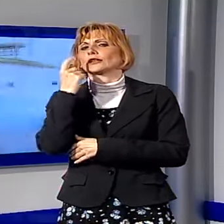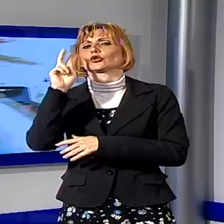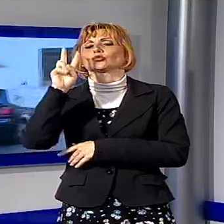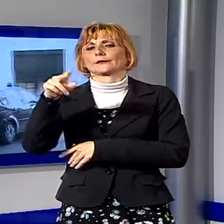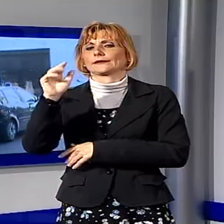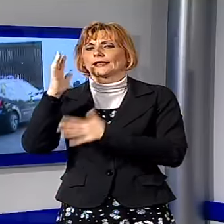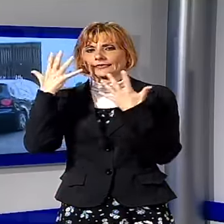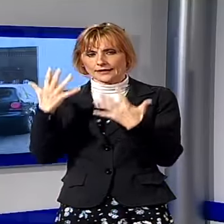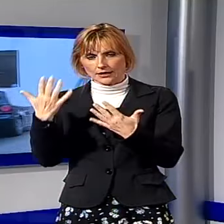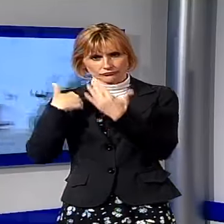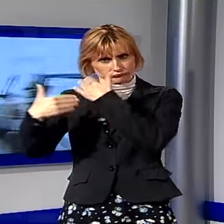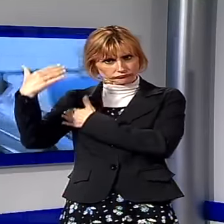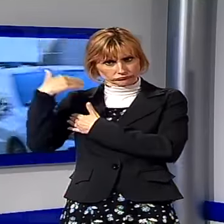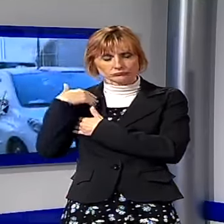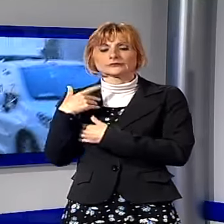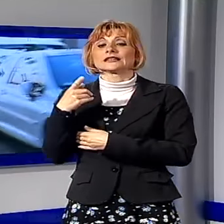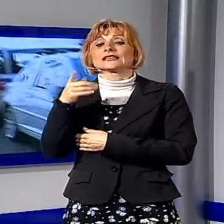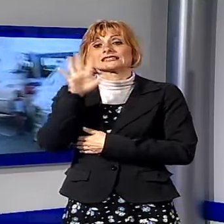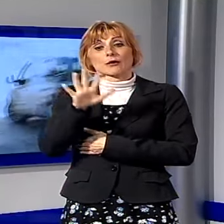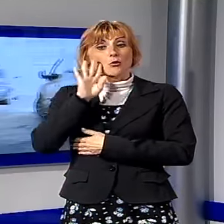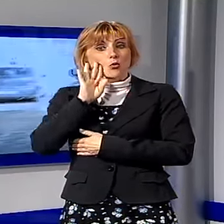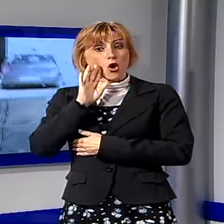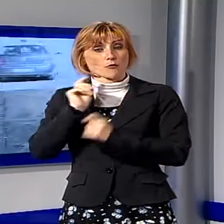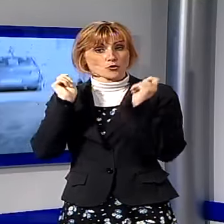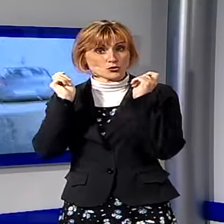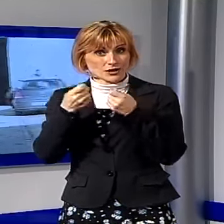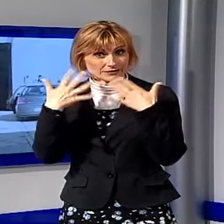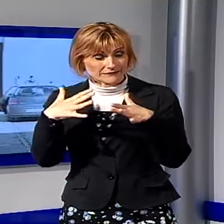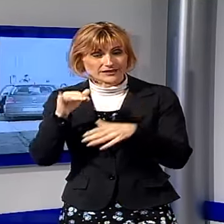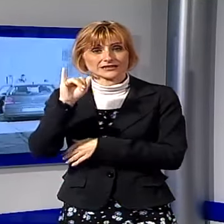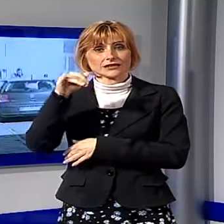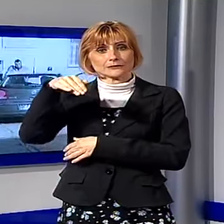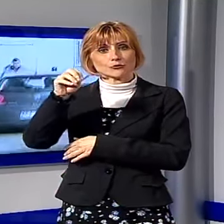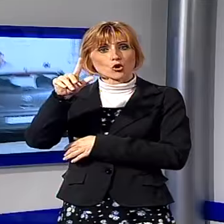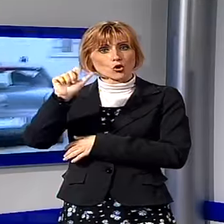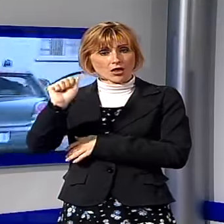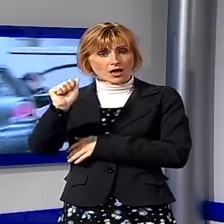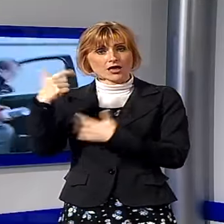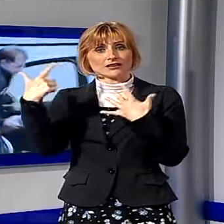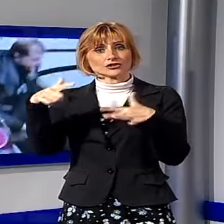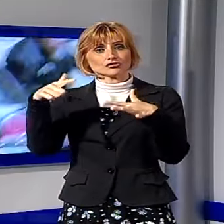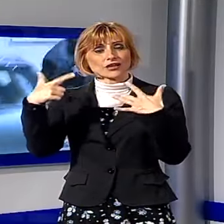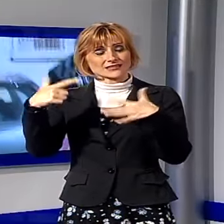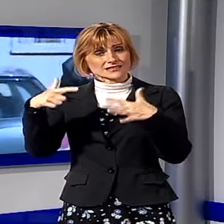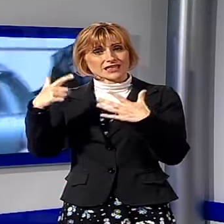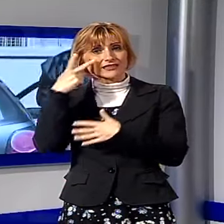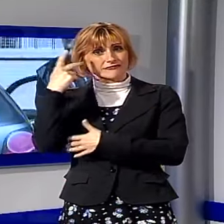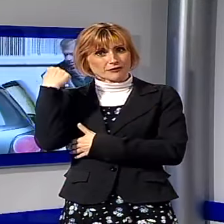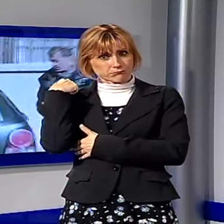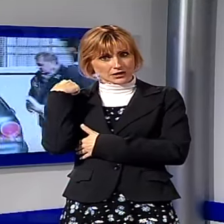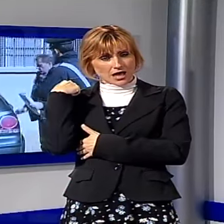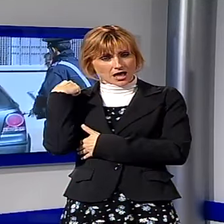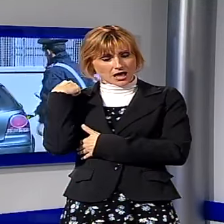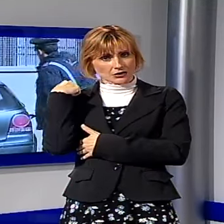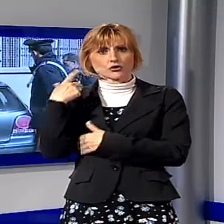L'uomo sarebbe coinvolto in una rapina avvenuta a Dimola il 17 febbraio scorso con altri due